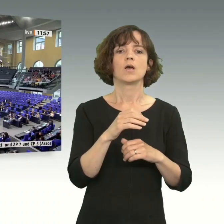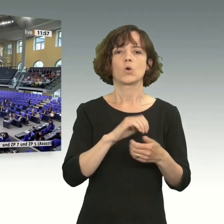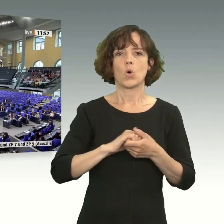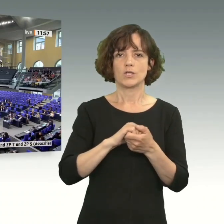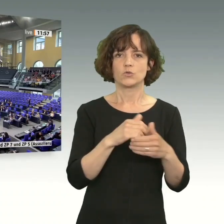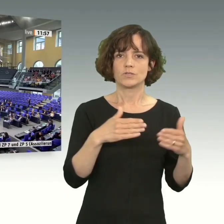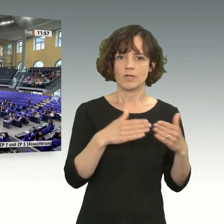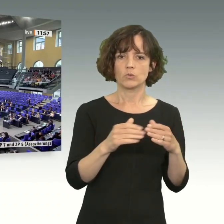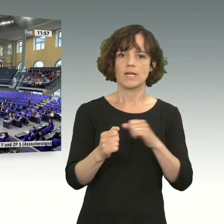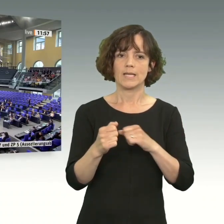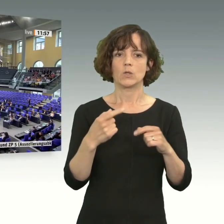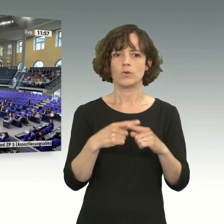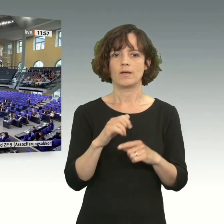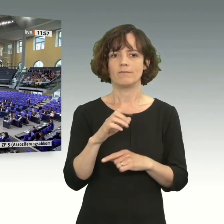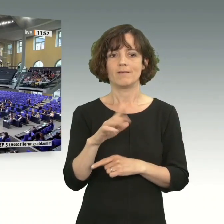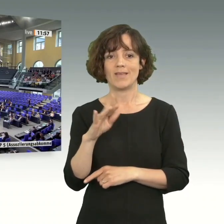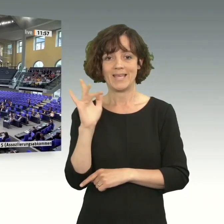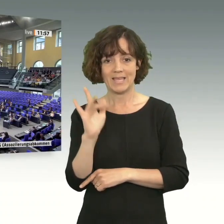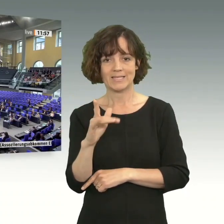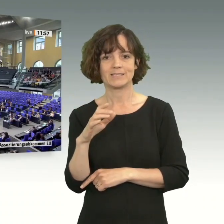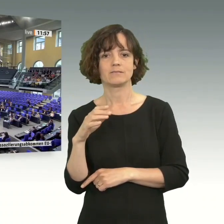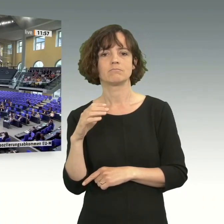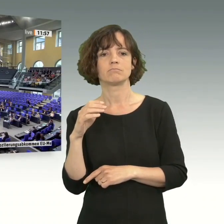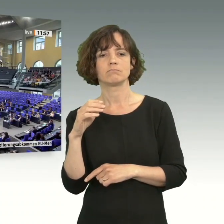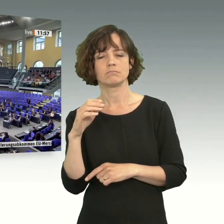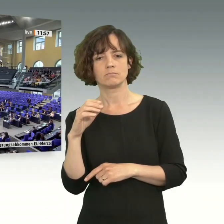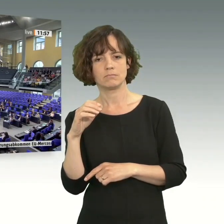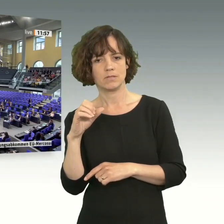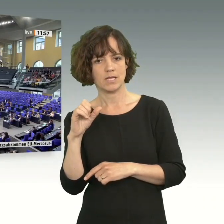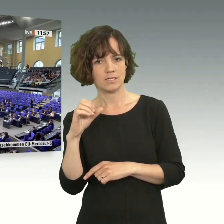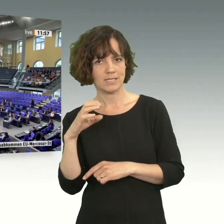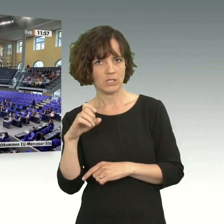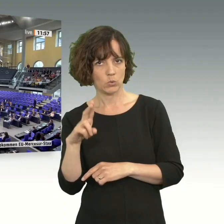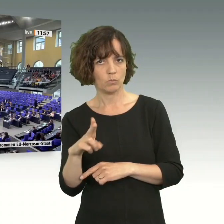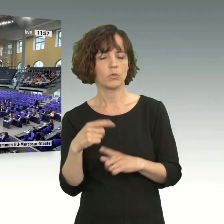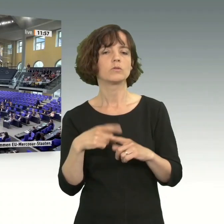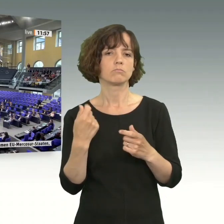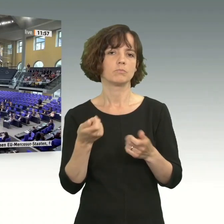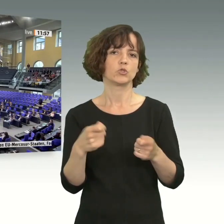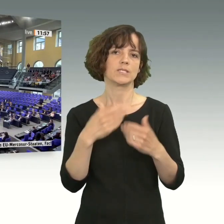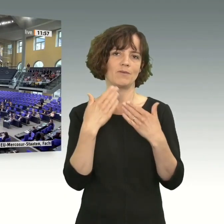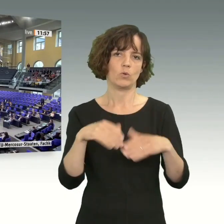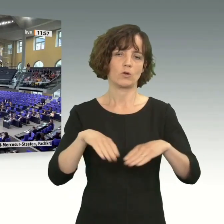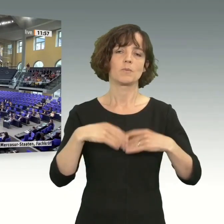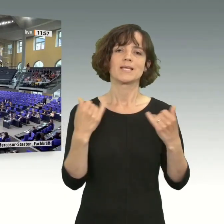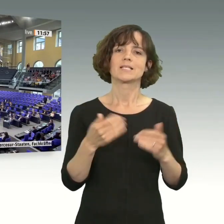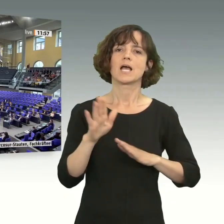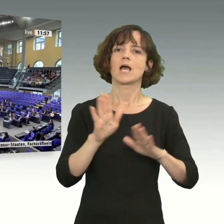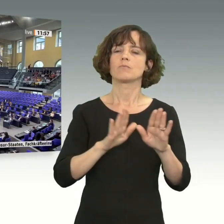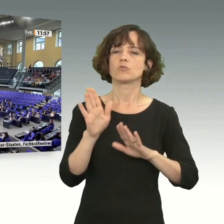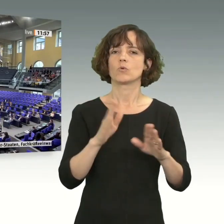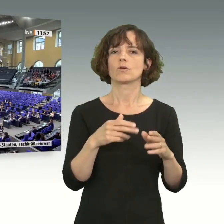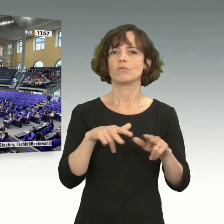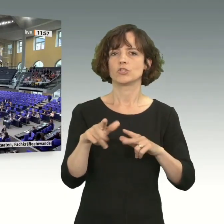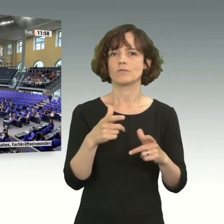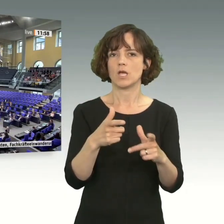dagegen? Das ist die CDU und CSU-Fraktion. Enthält sich jemand? Dann ist die Beschlussempfehlung angenommen. Wir kommen zur Abstimmung über die Beschlussempfehlung